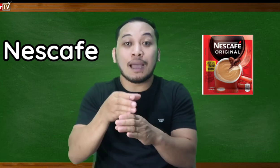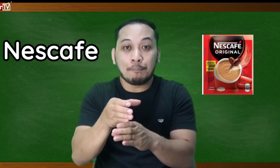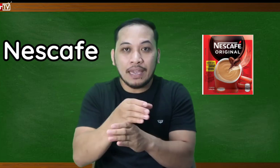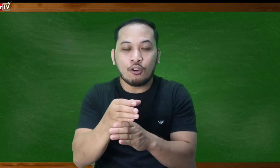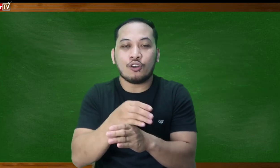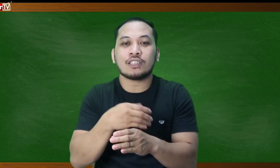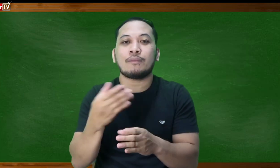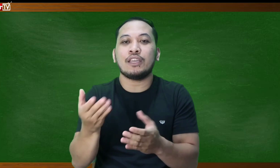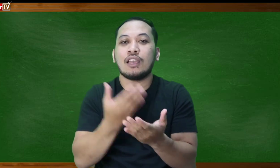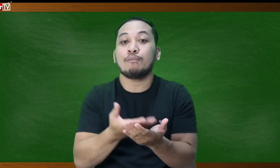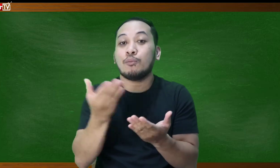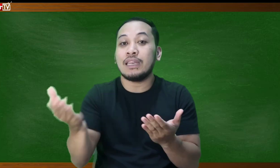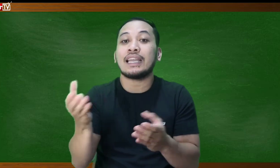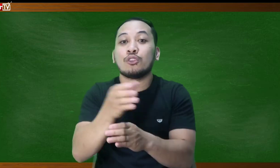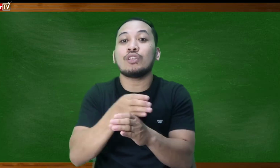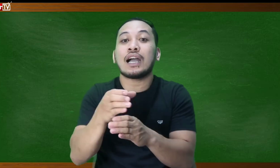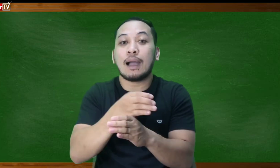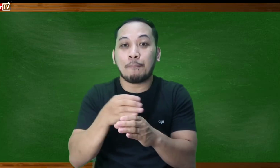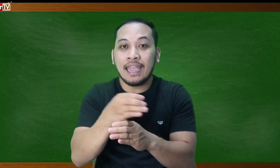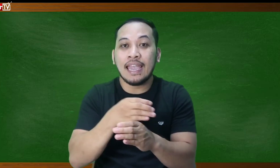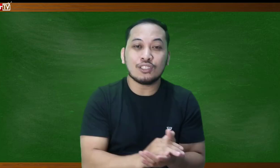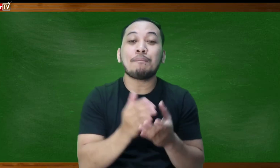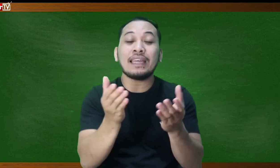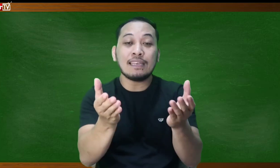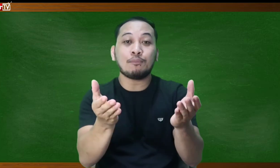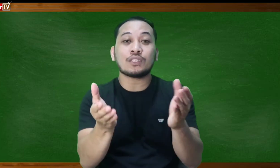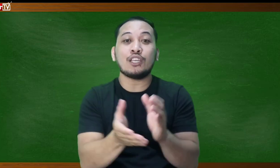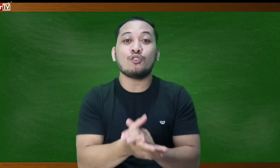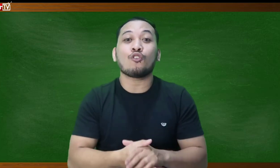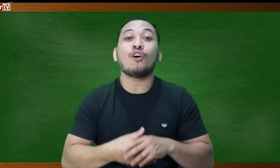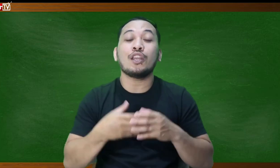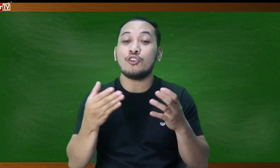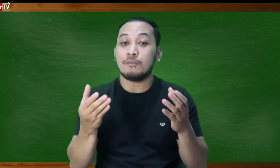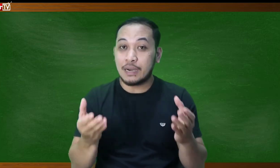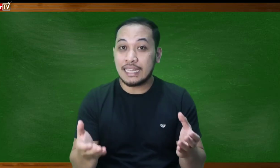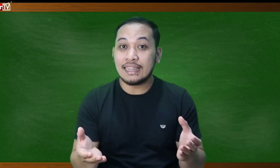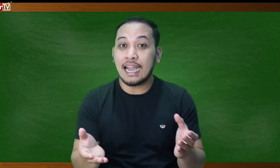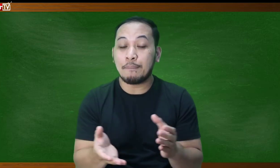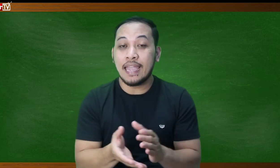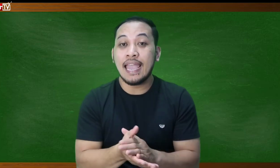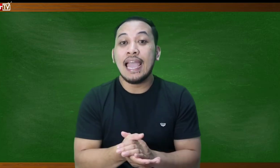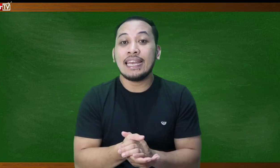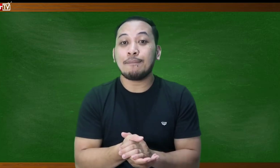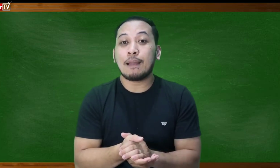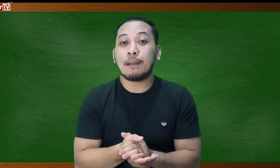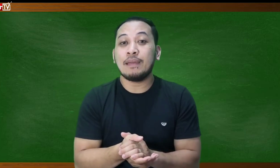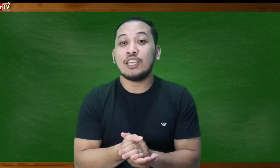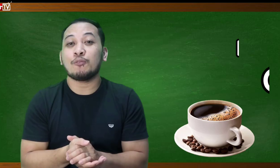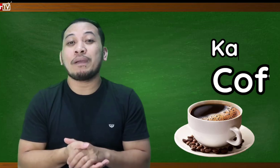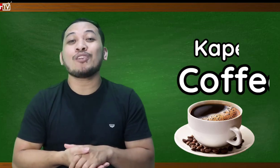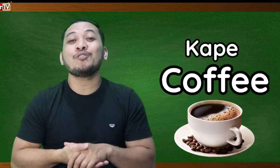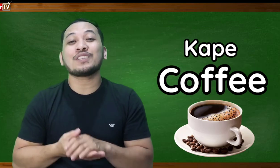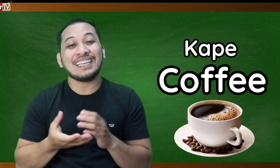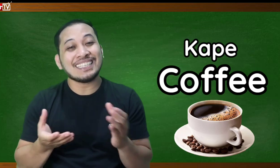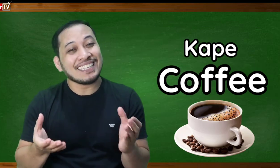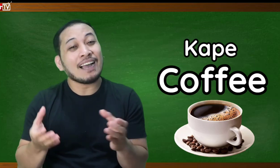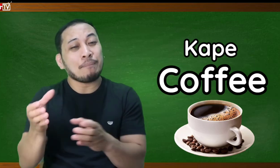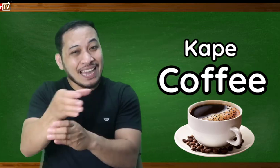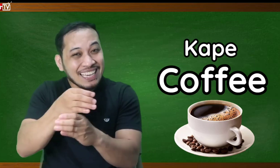kape o kaya sabihin nyo lang bumili ka doon ng kape so depende po sa inyo kung ano yung brand na kape na ipapabili nyo pero yung senyas ng kape ay